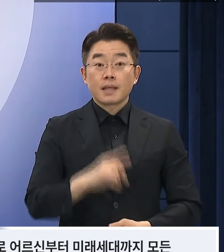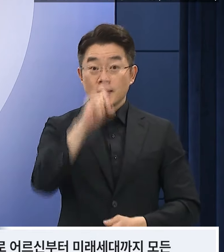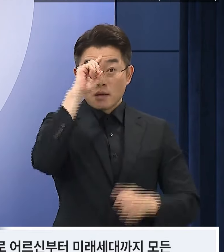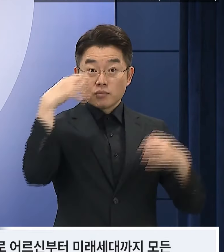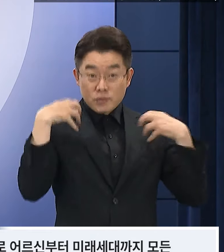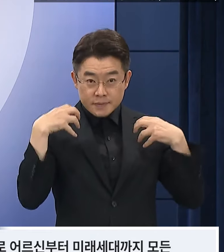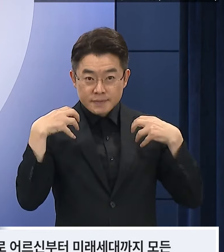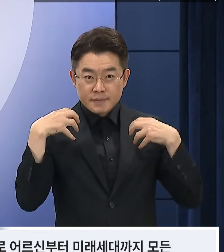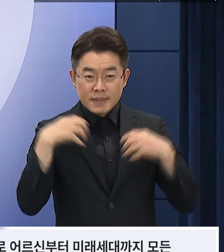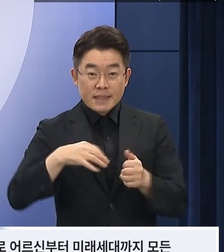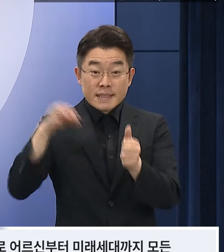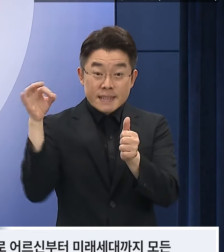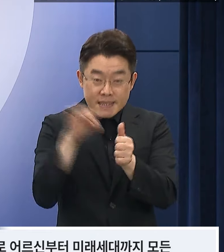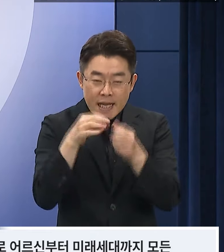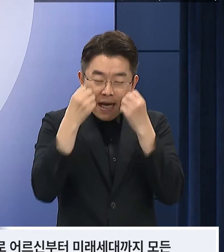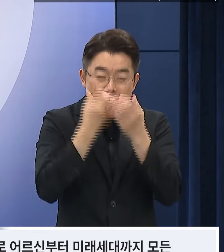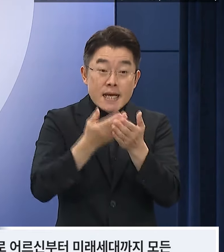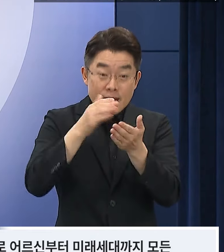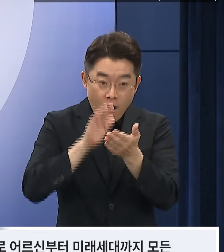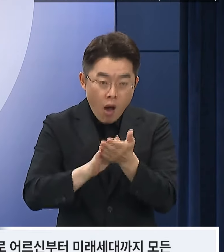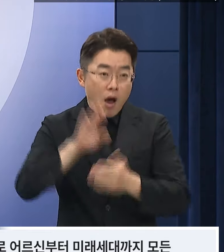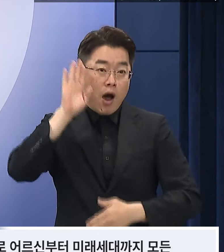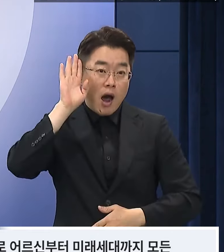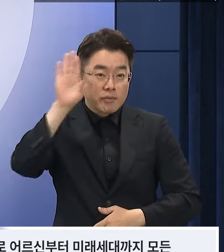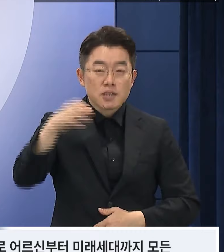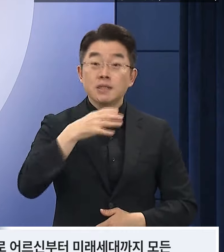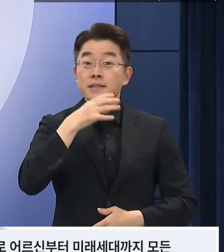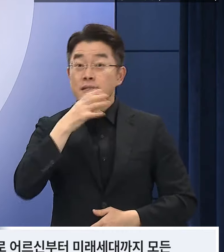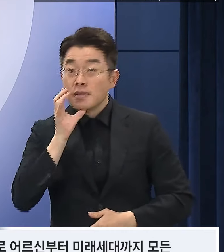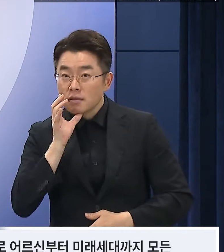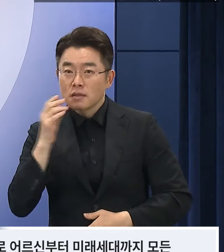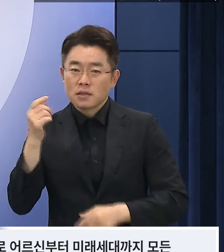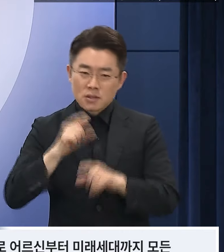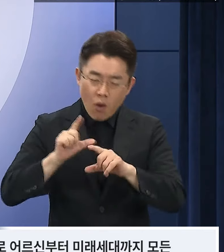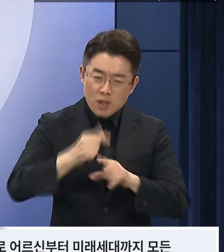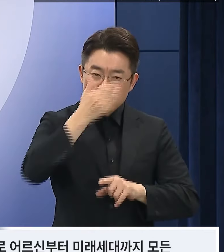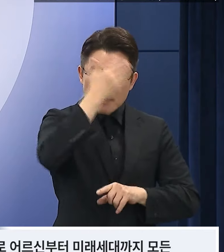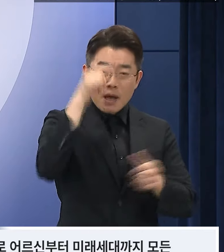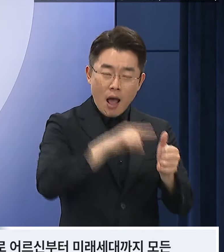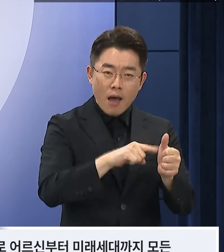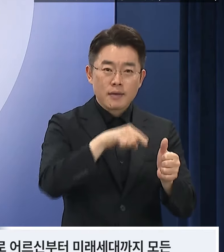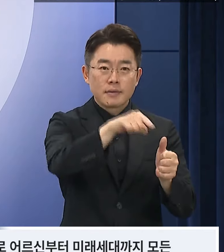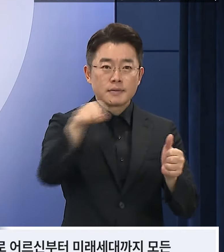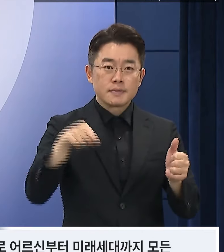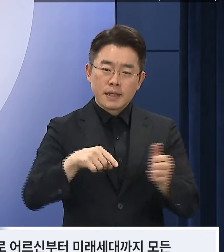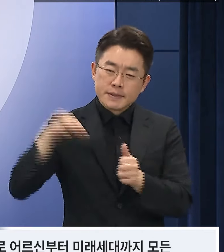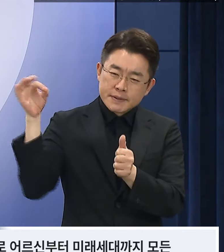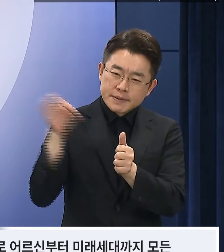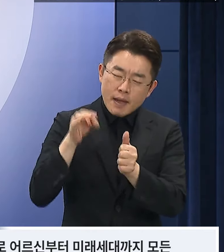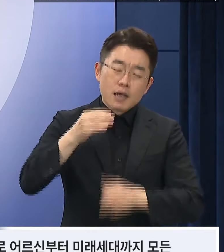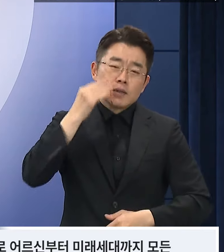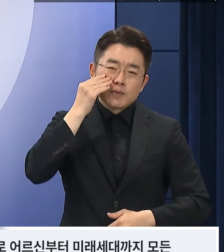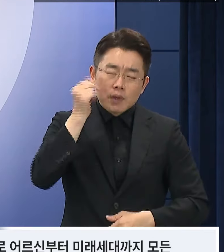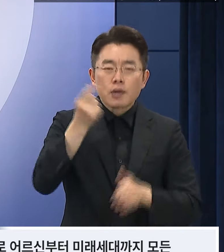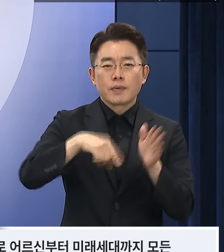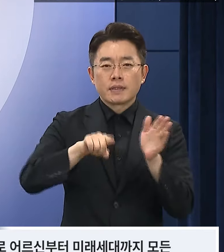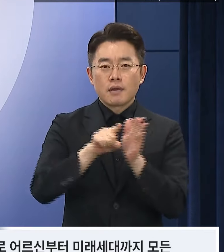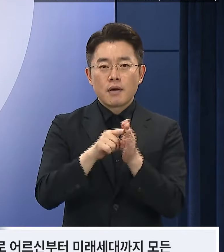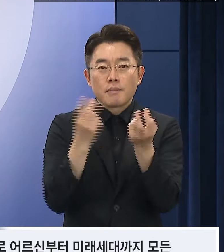상생의 연금개혁으로 어르신부터 미래세대까지 모든 국민들이 제도의 혜택을 누릴 수 있는